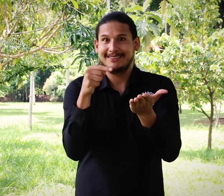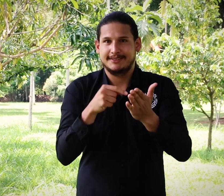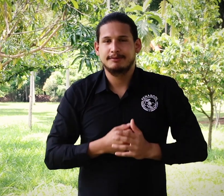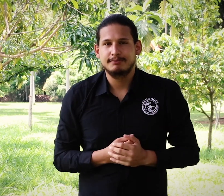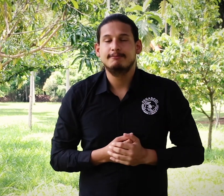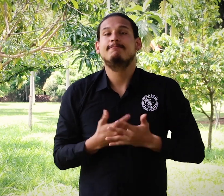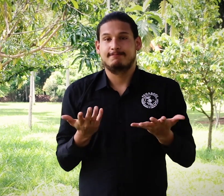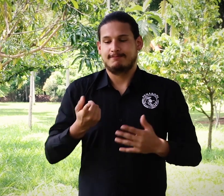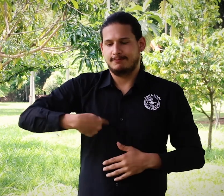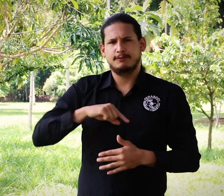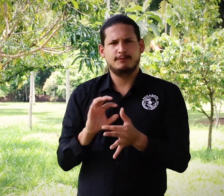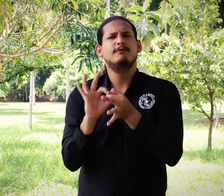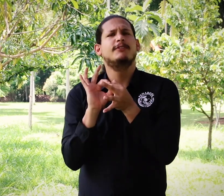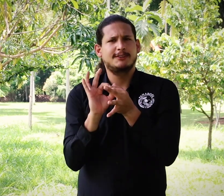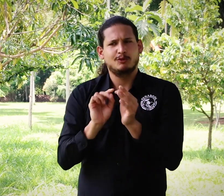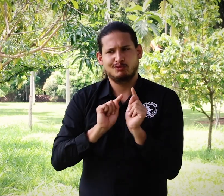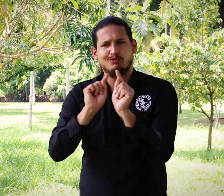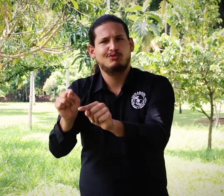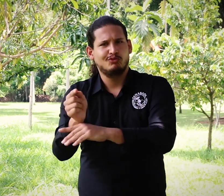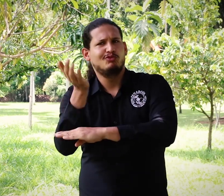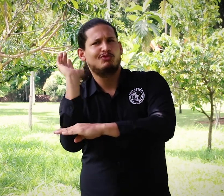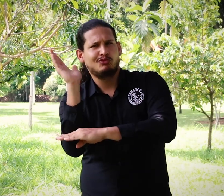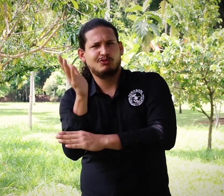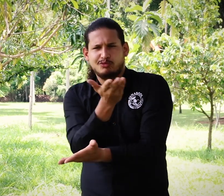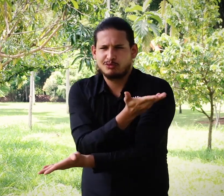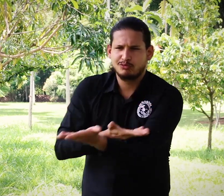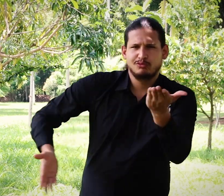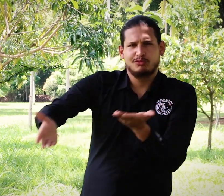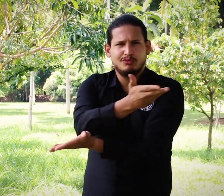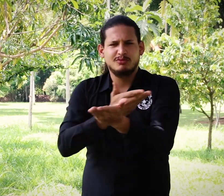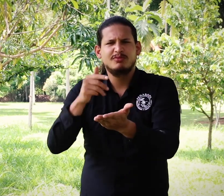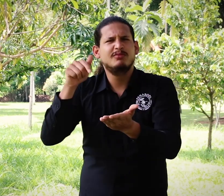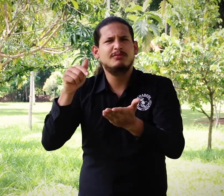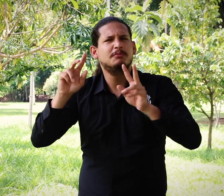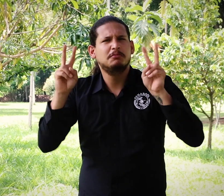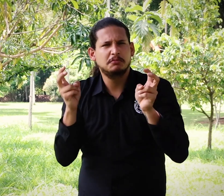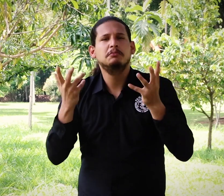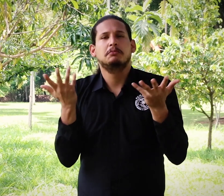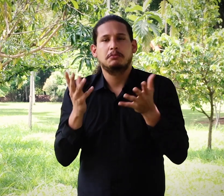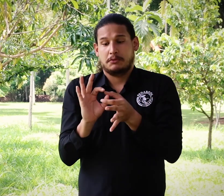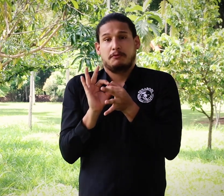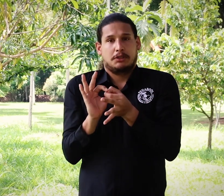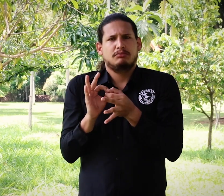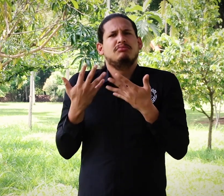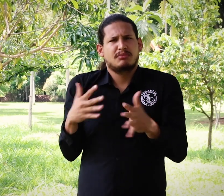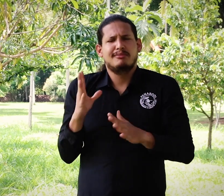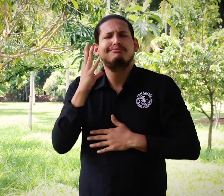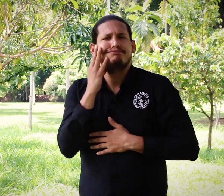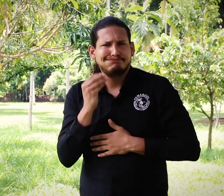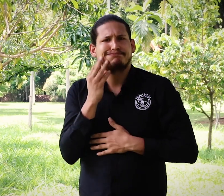interpretación. FENASCOL participó con una conferencia y compartió con las personas allí. Se habló de la